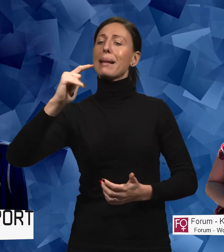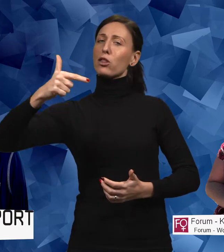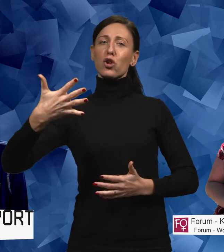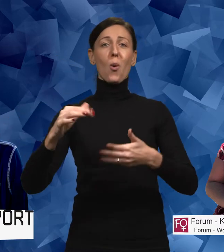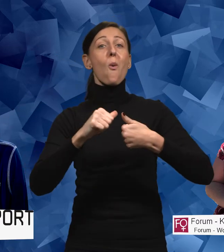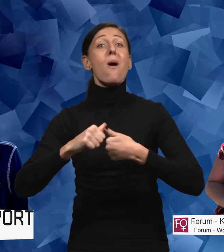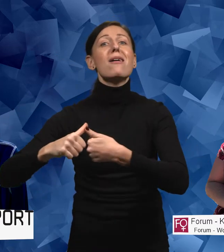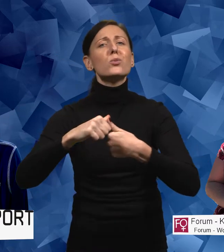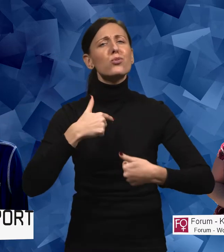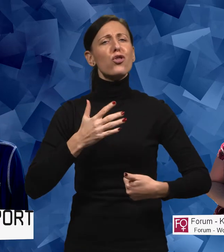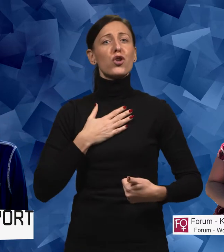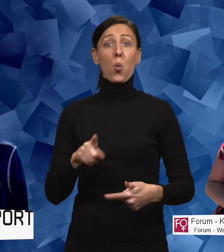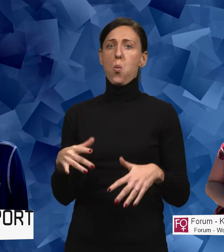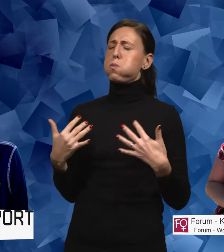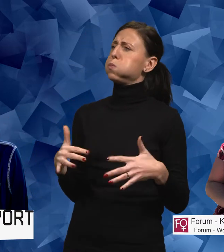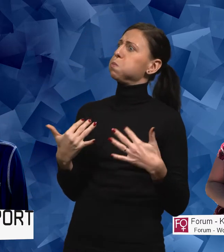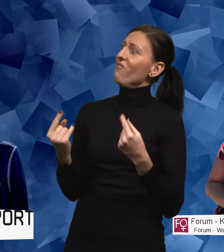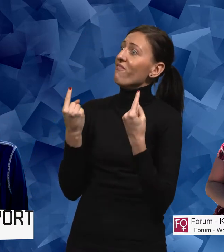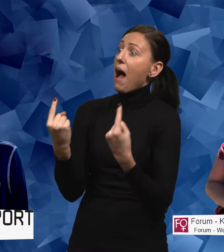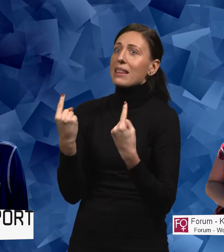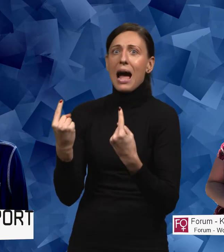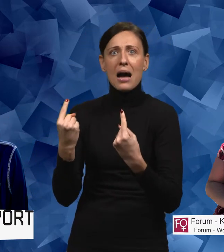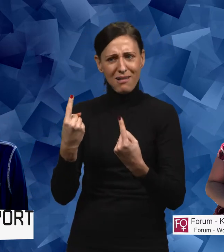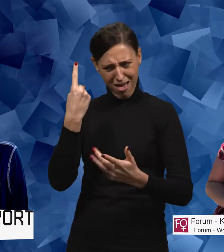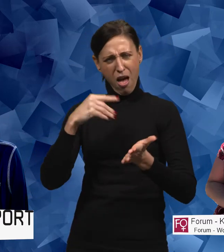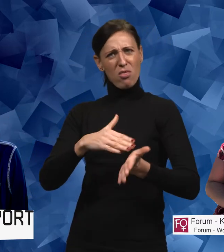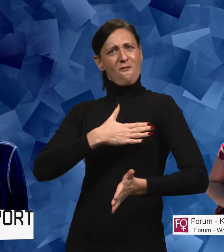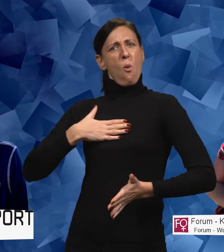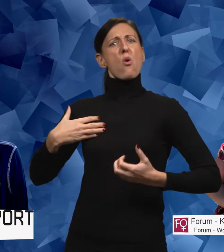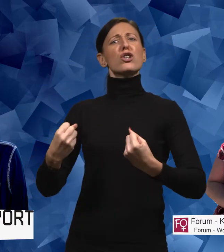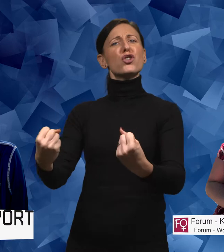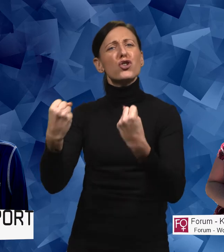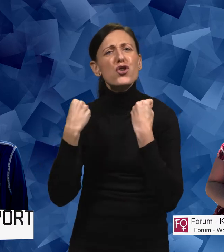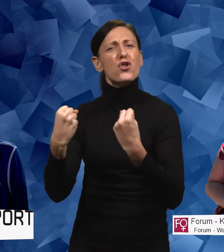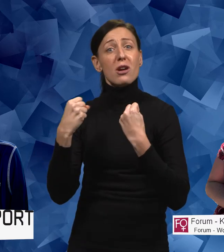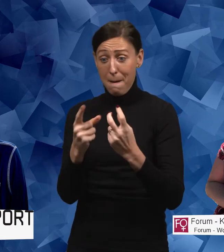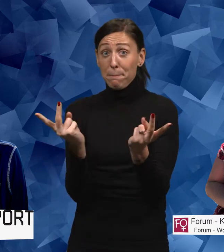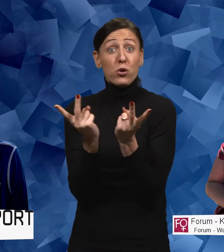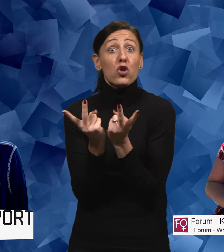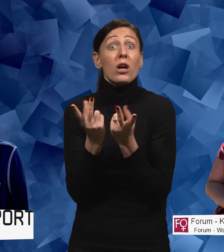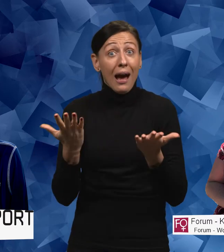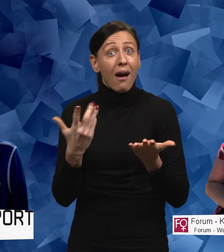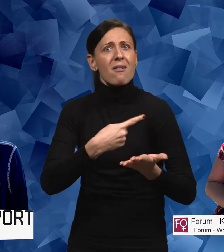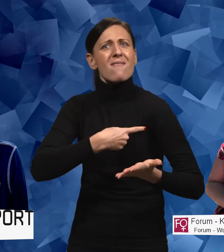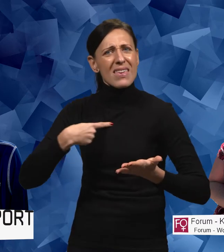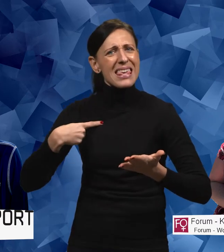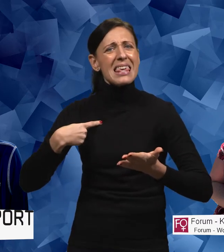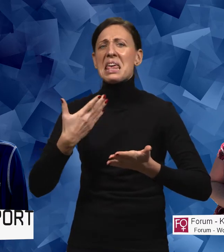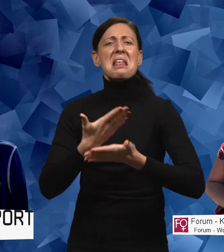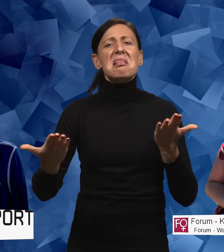vilket jag tycker är helt fantastiskt mot en av våra stora styrkor. Det betyder alltså att vi håller inte på